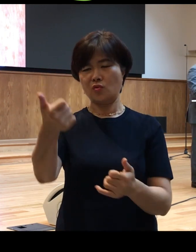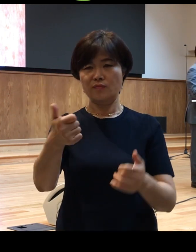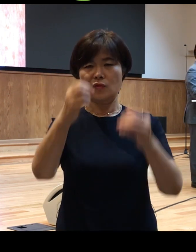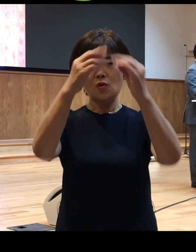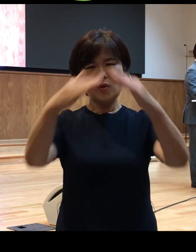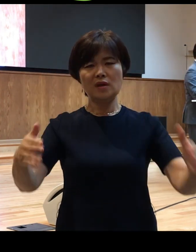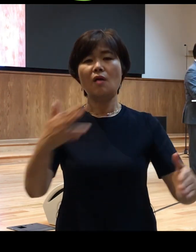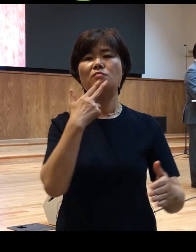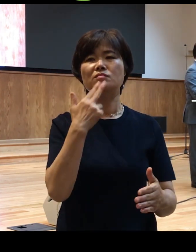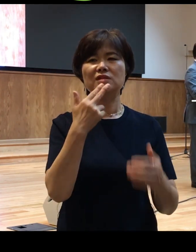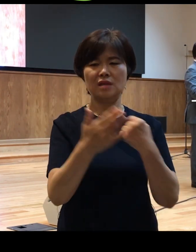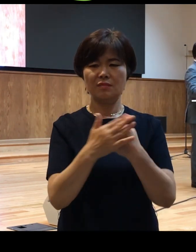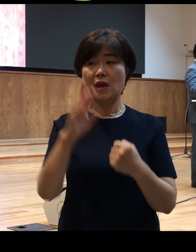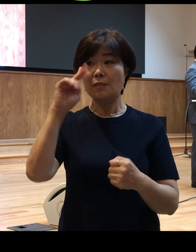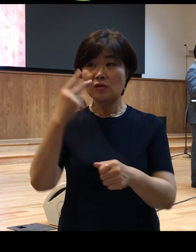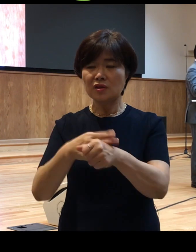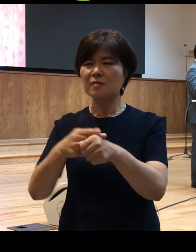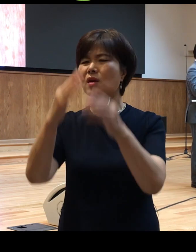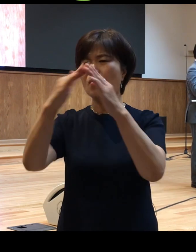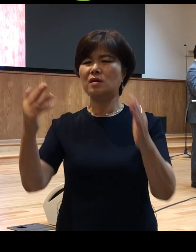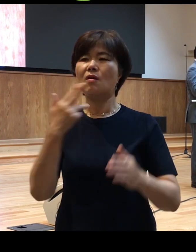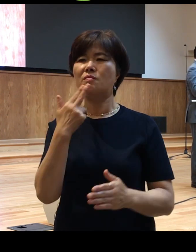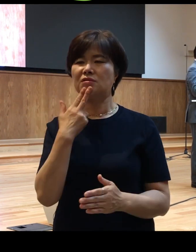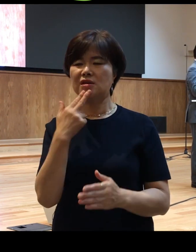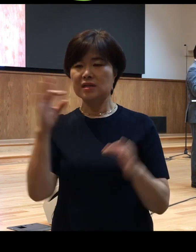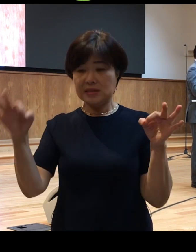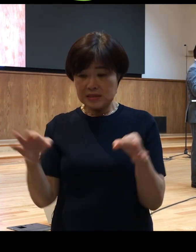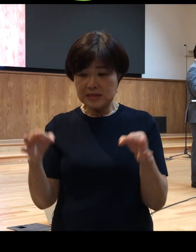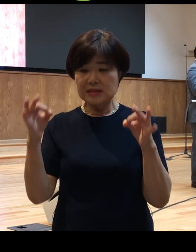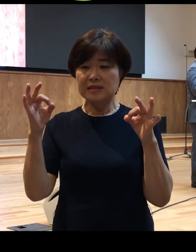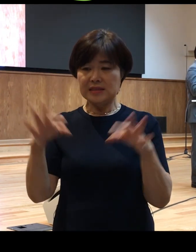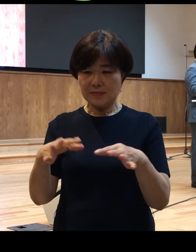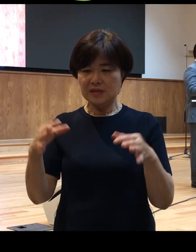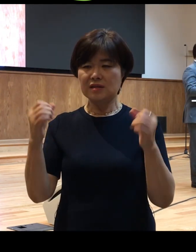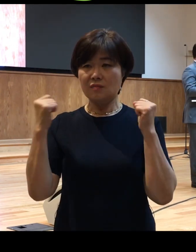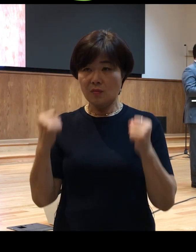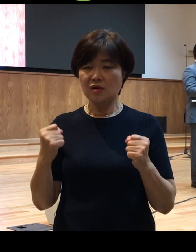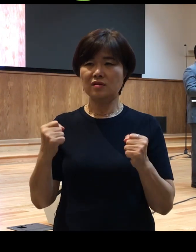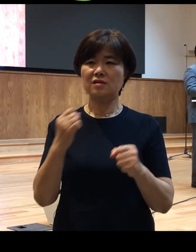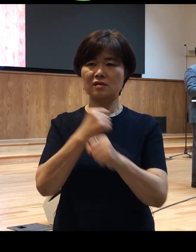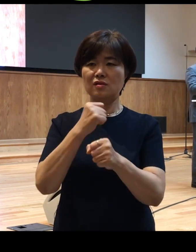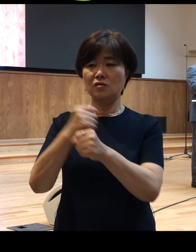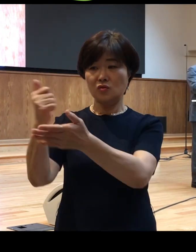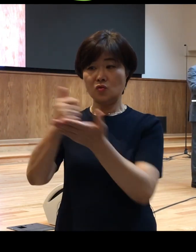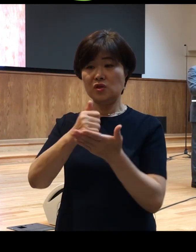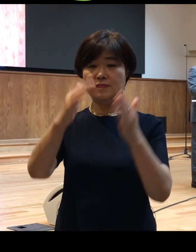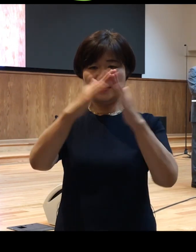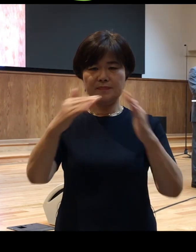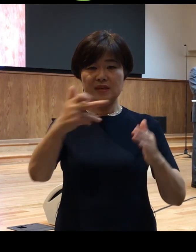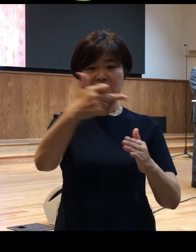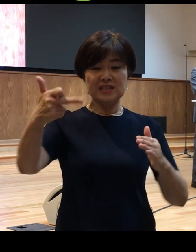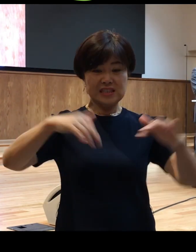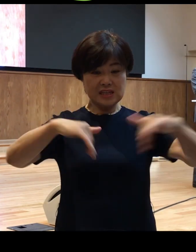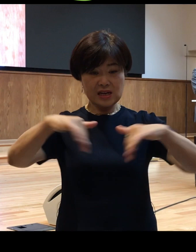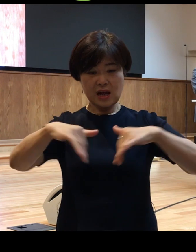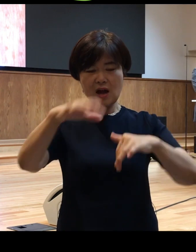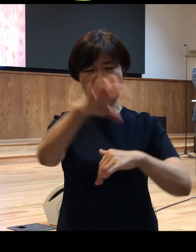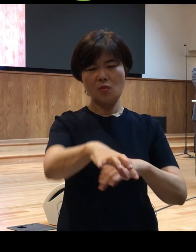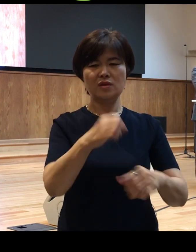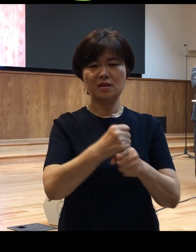때문에 바울은 잠시 머물렀던 그 게스트하우스 바로 큰 길가 옆에서 아마 많은 행인들이